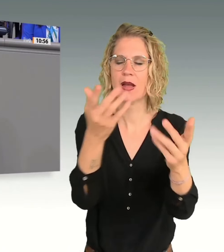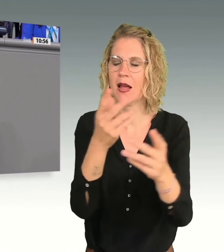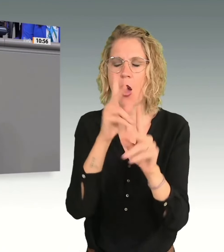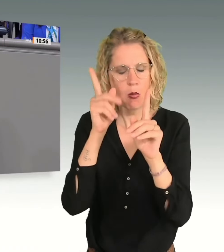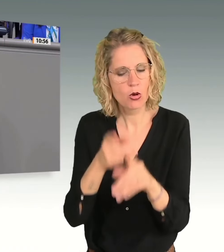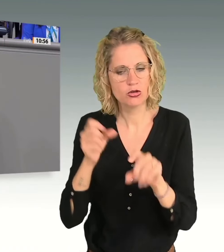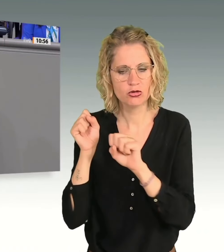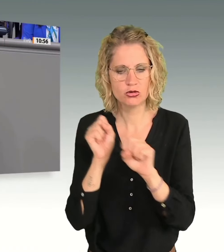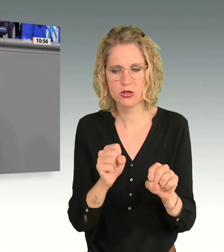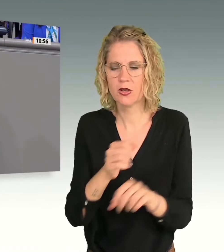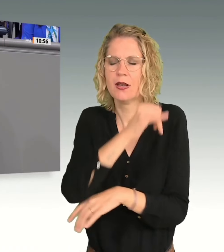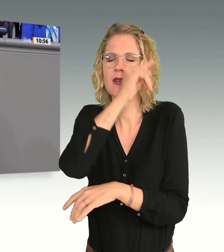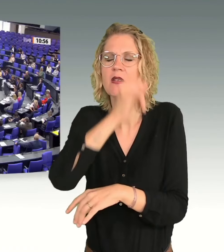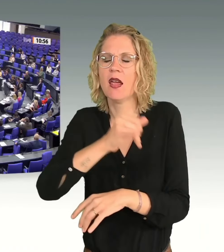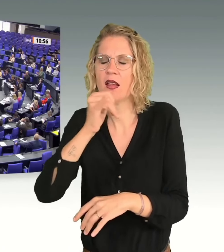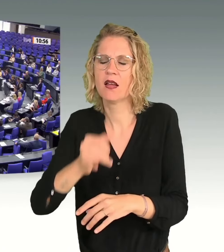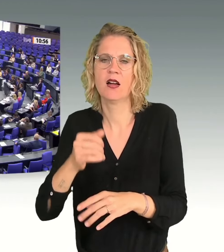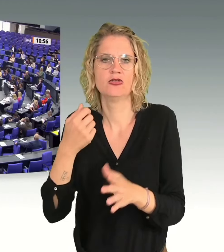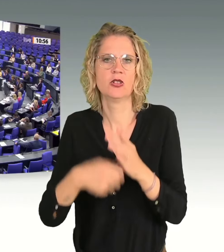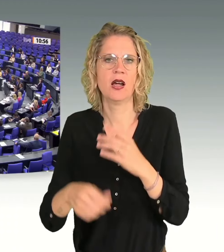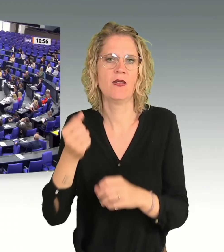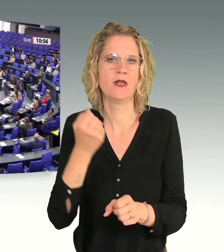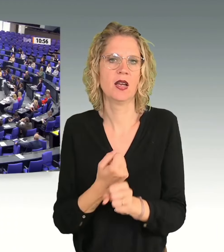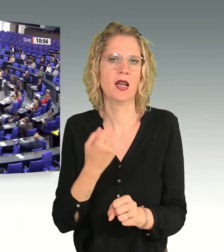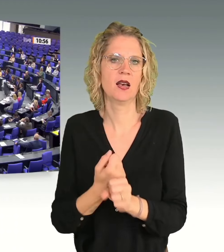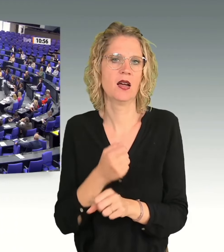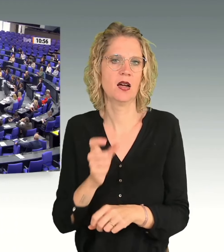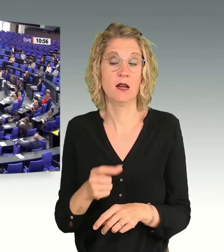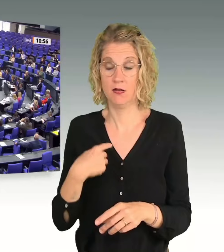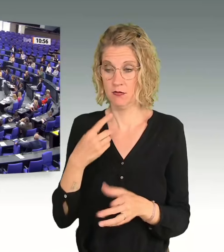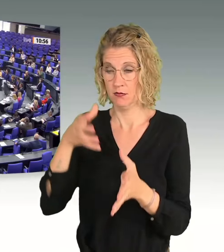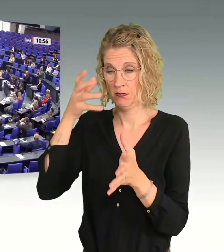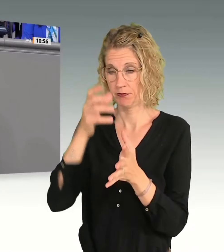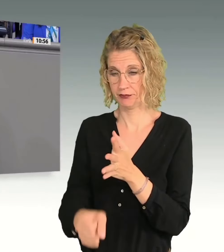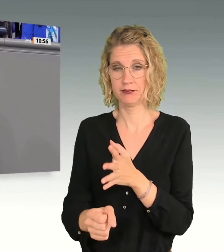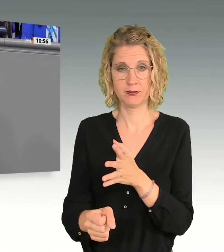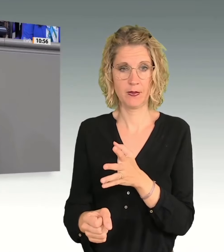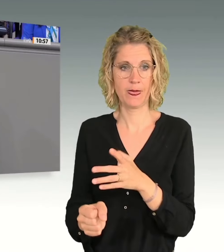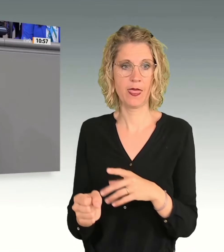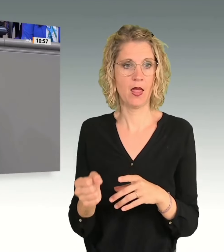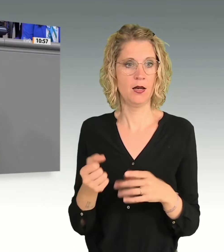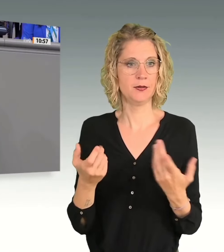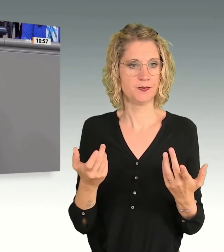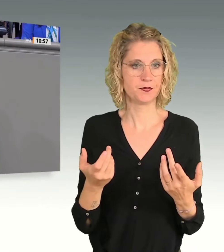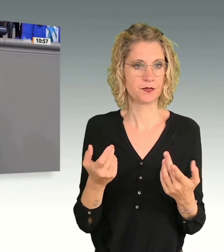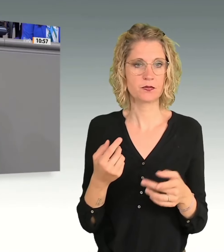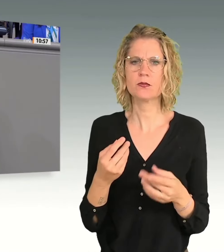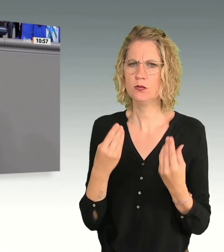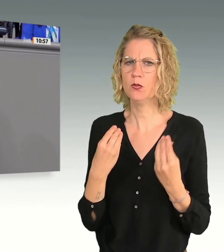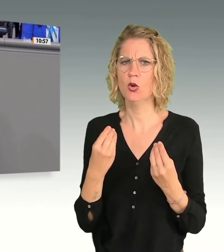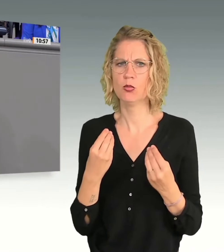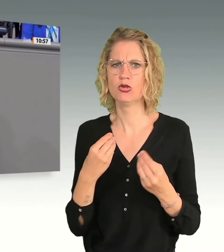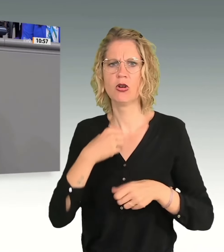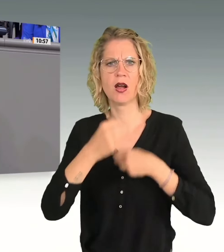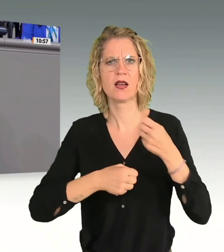jeder Straftäter, dessen wir habhaft werden, und zum Glück ist das ja bei den Gewaltdelikten gegen